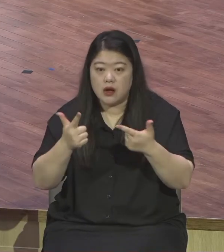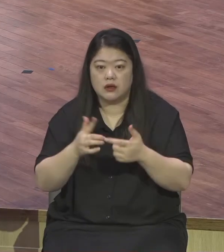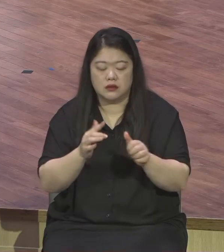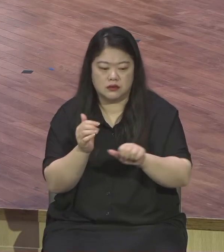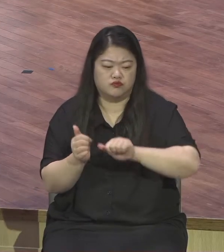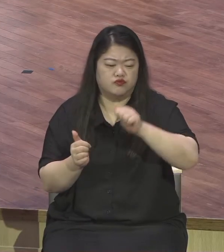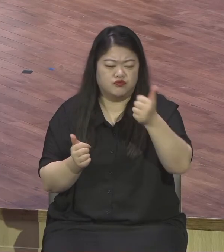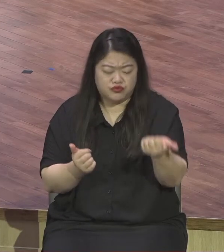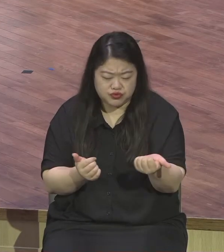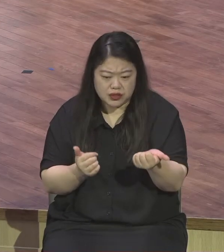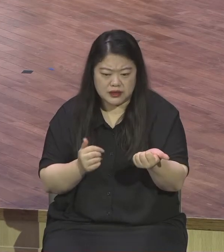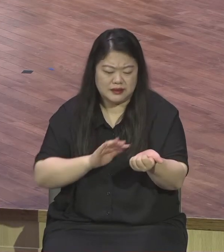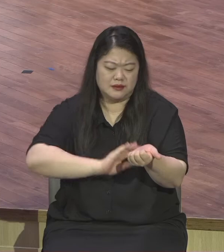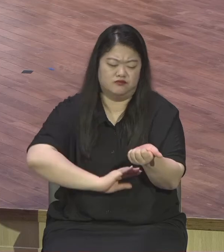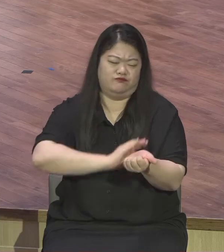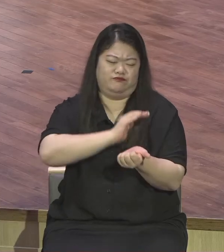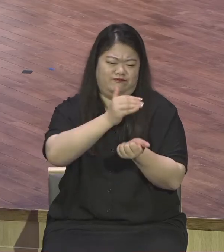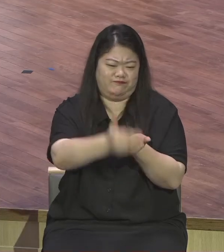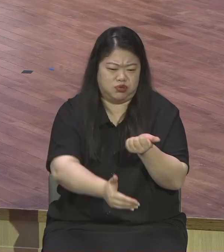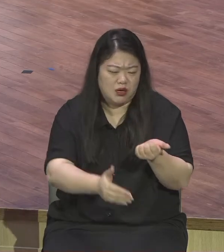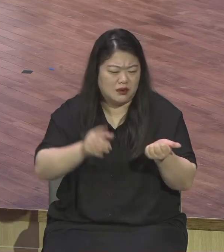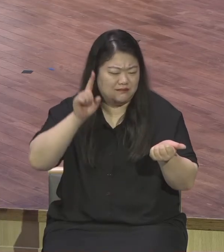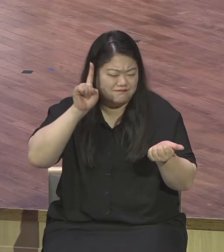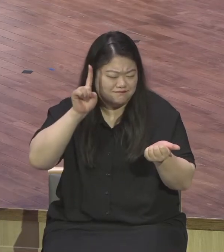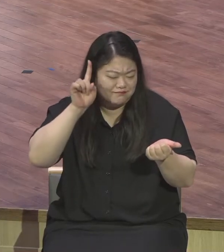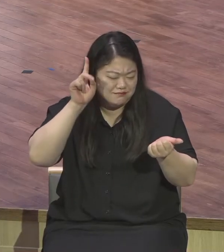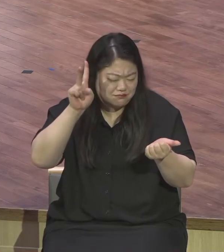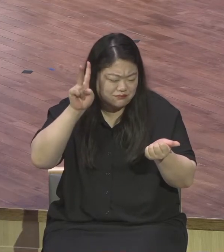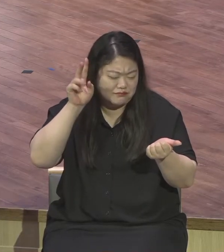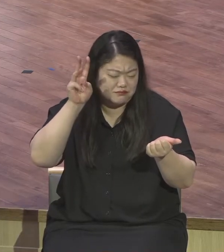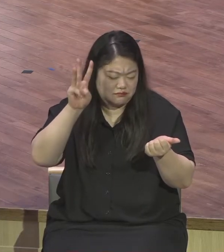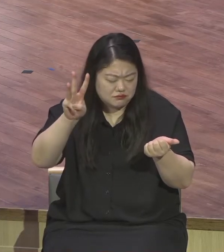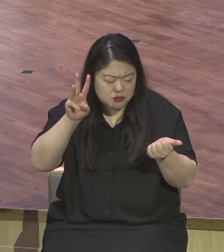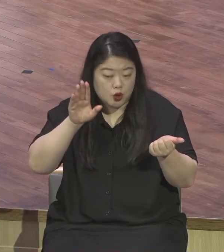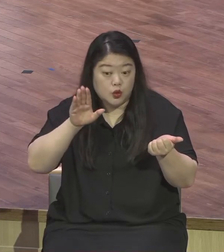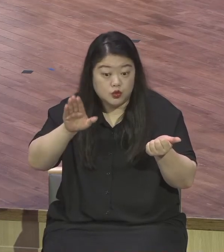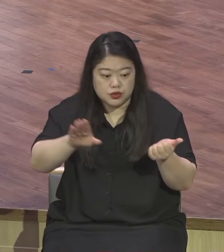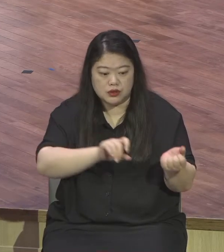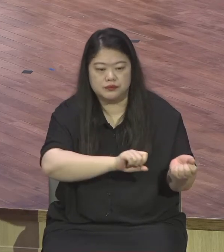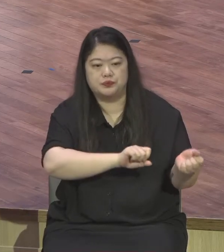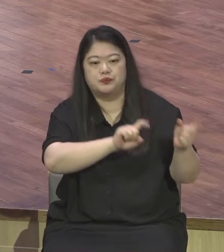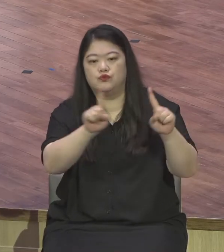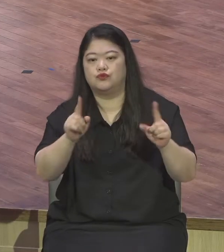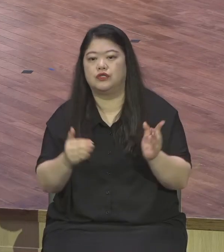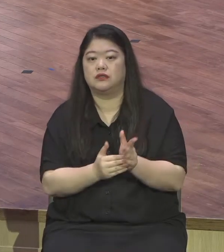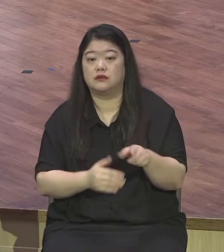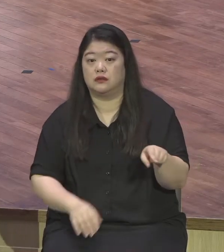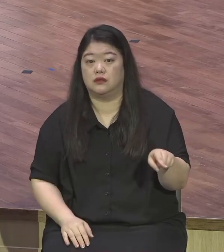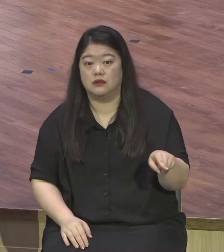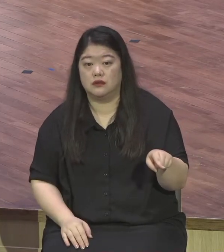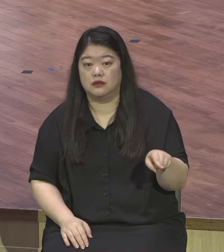장사되어버린 이 시신을 예수님께서 무덤을 열라.